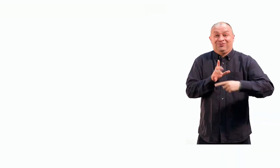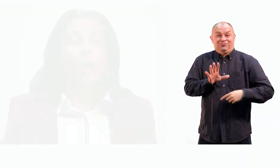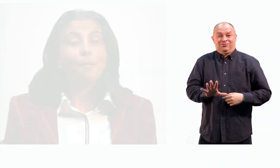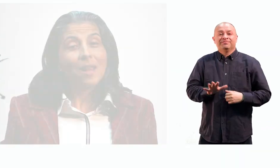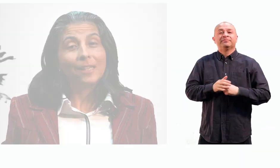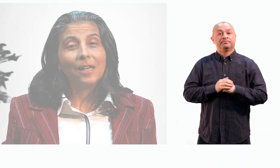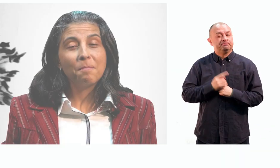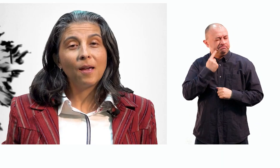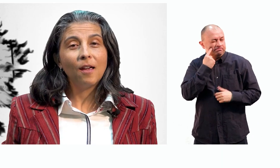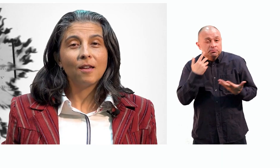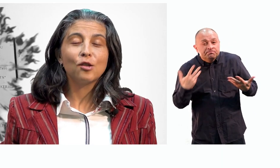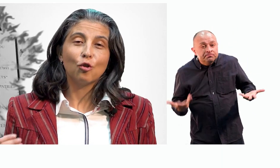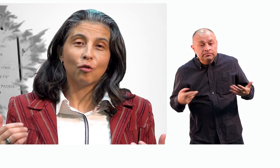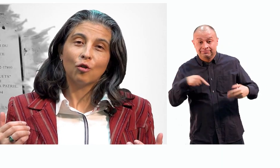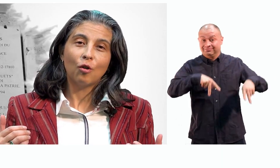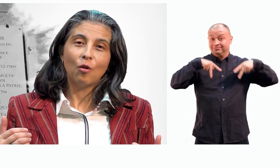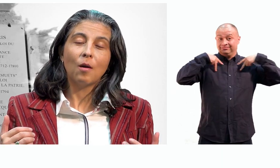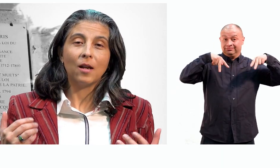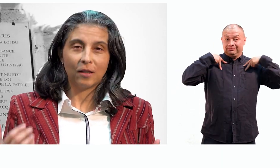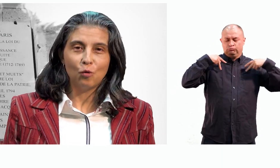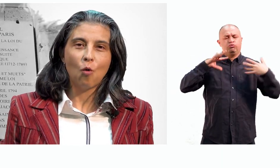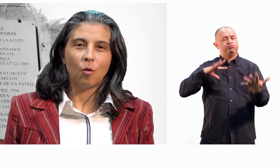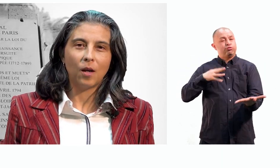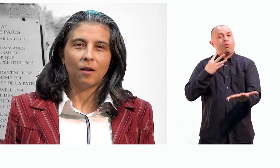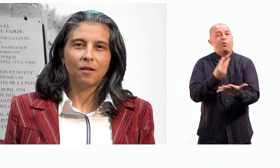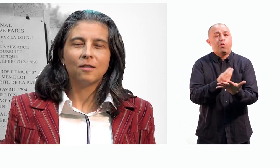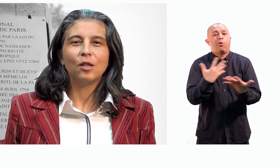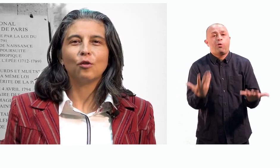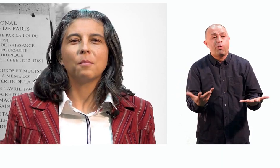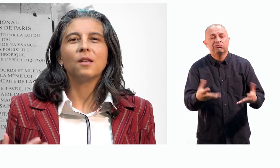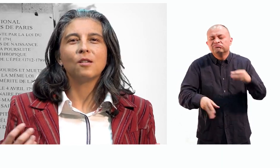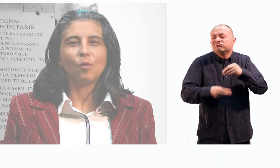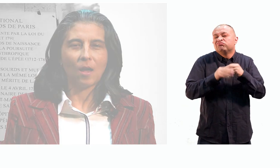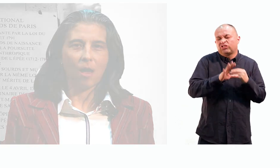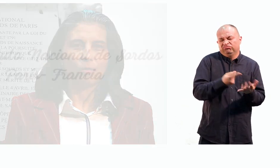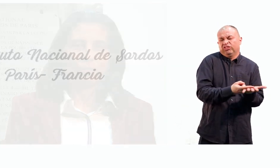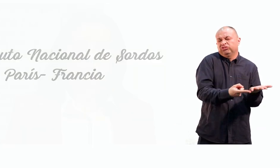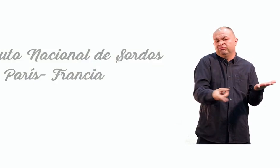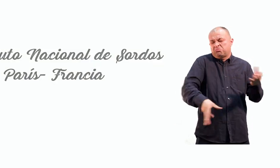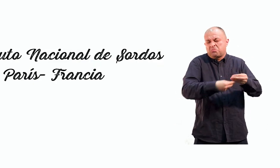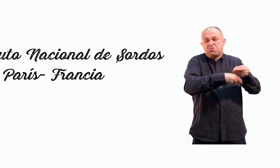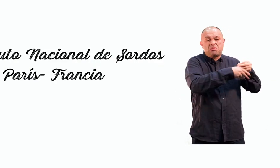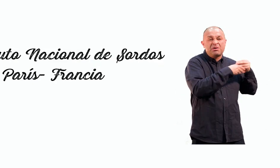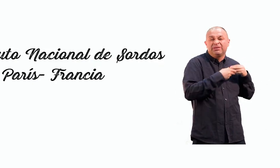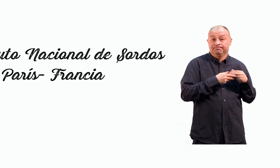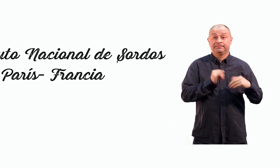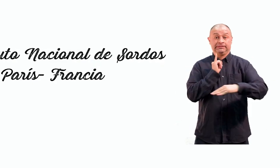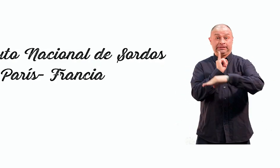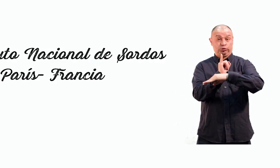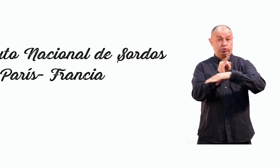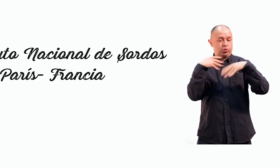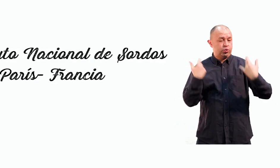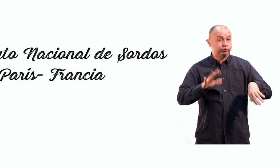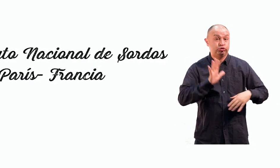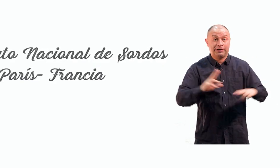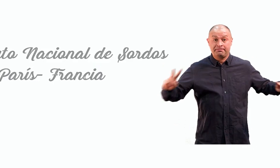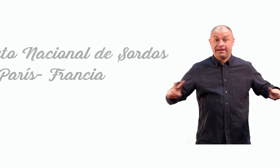Hablar de Lepé es no solo hablar de su obra, sino también de su legado. En el Instituto Nacional de Sordos de París,